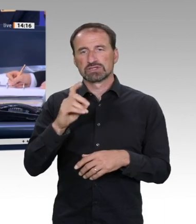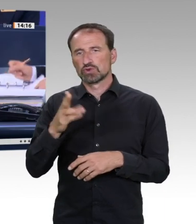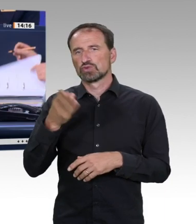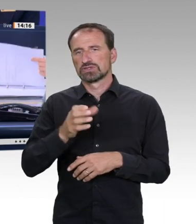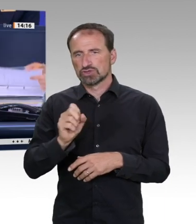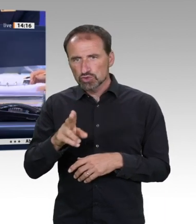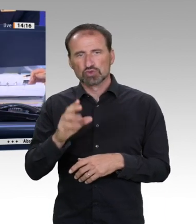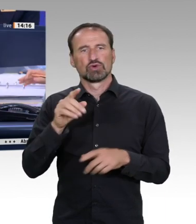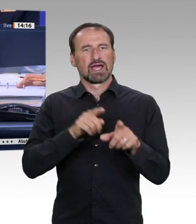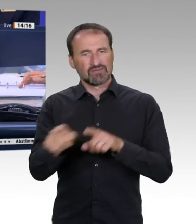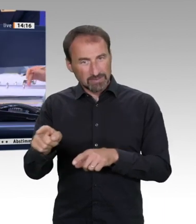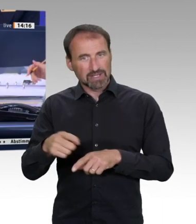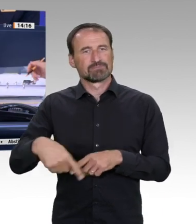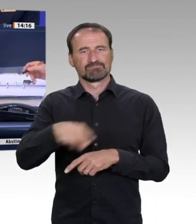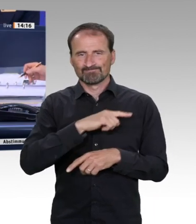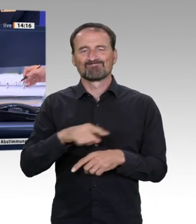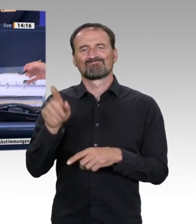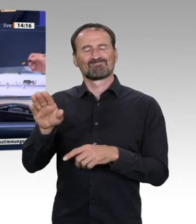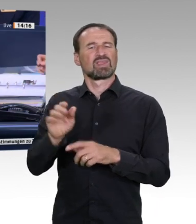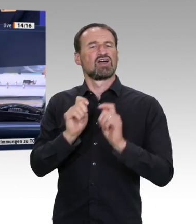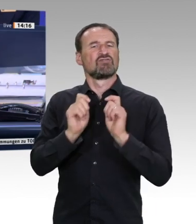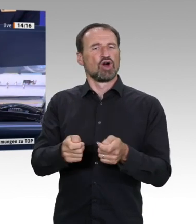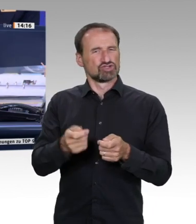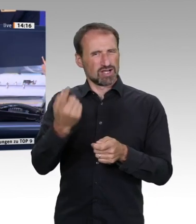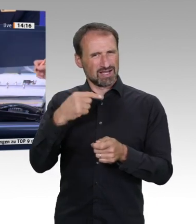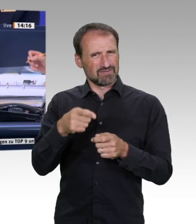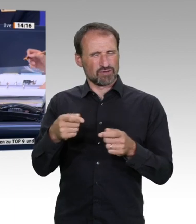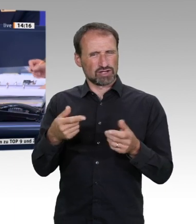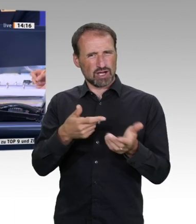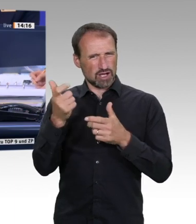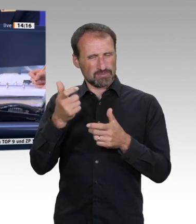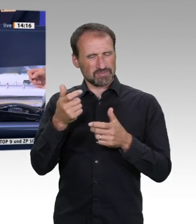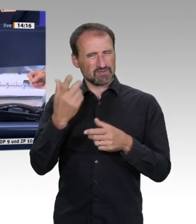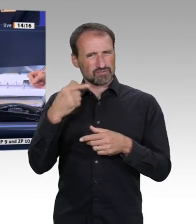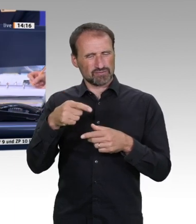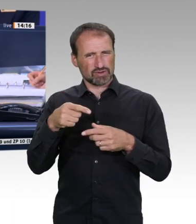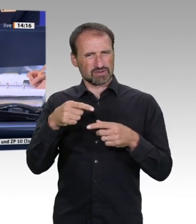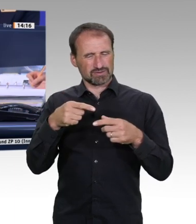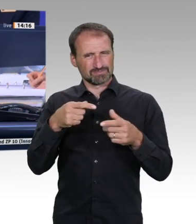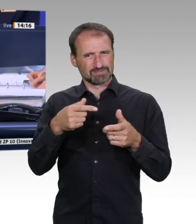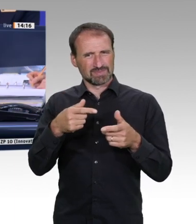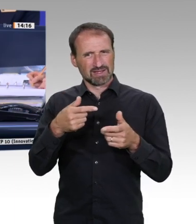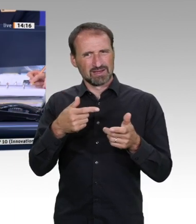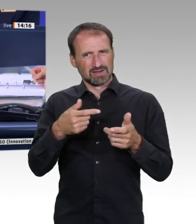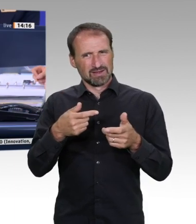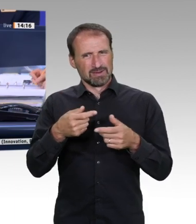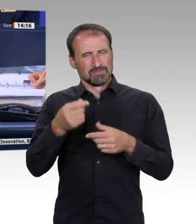Die Fraktionen CDU, CSU und SPD wünschen Federführung beim Ausschuss für Verkehr und digitale Infrastruktur. Die AfD